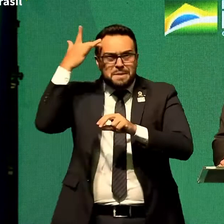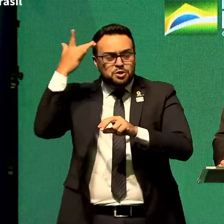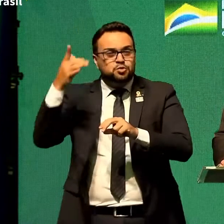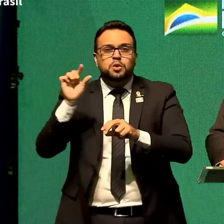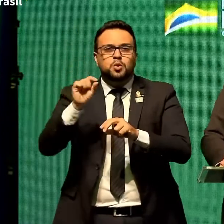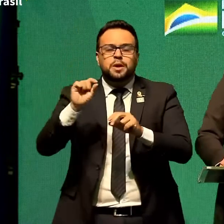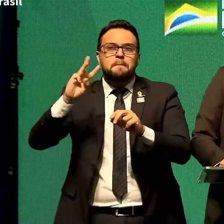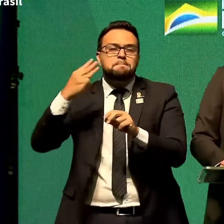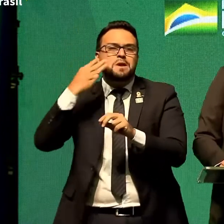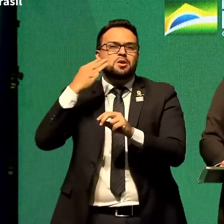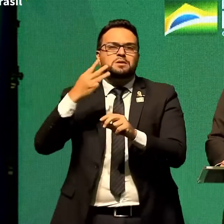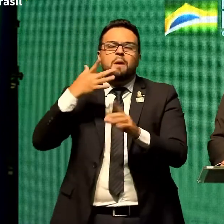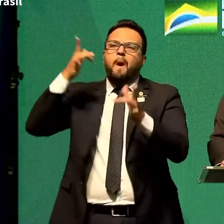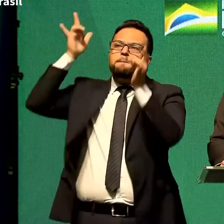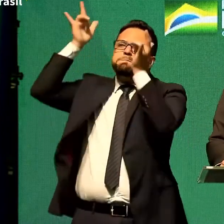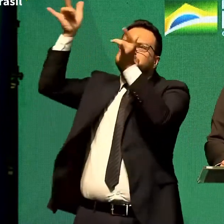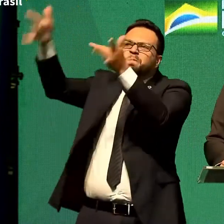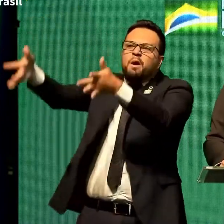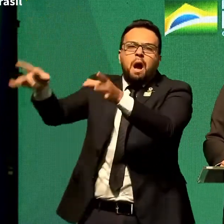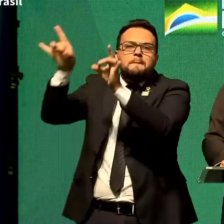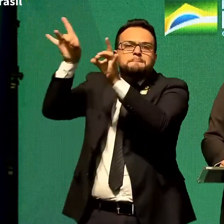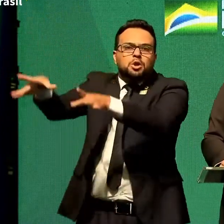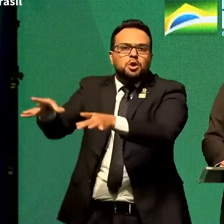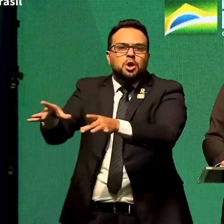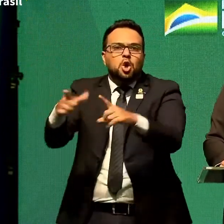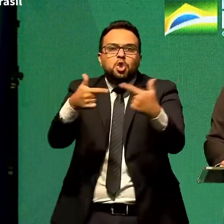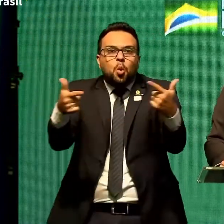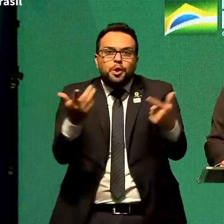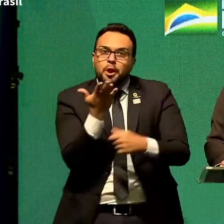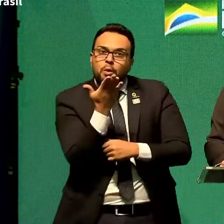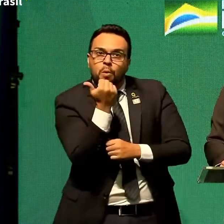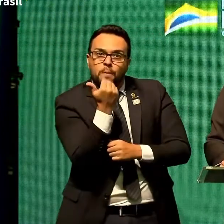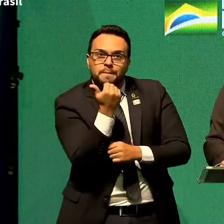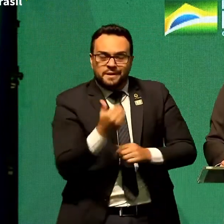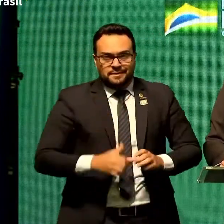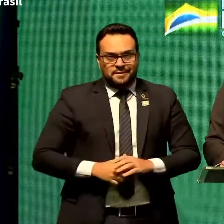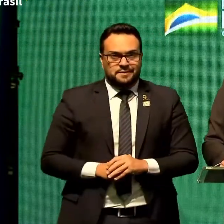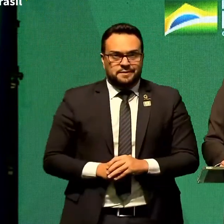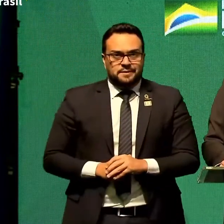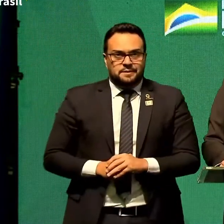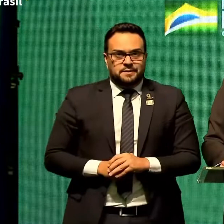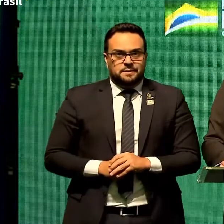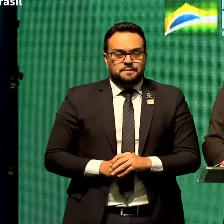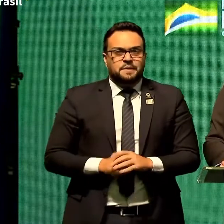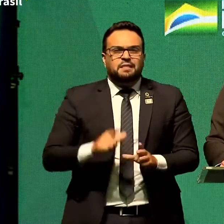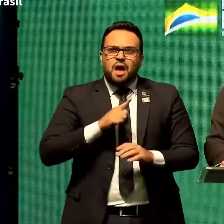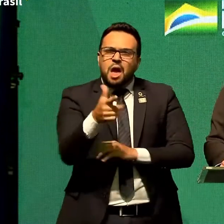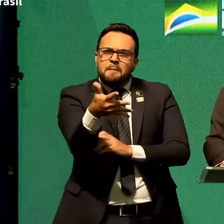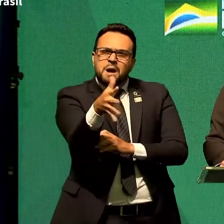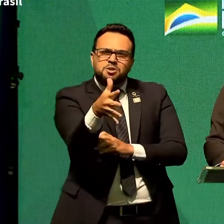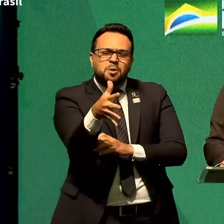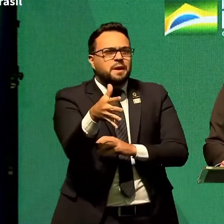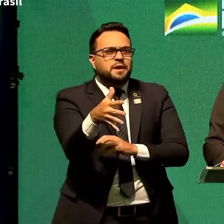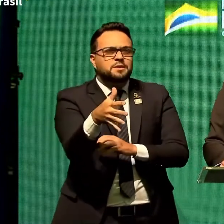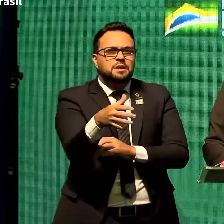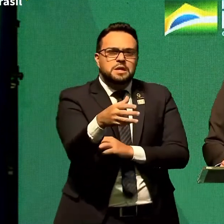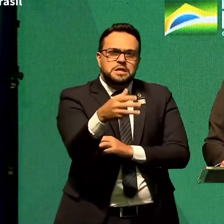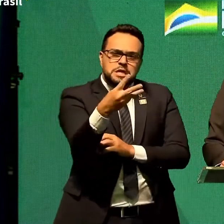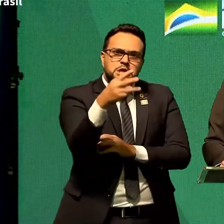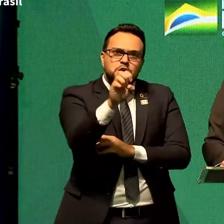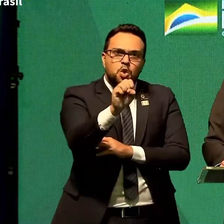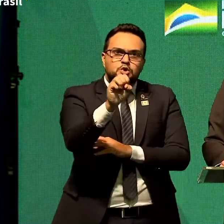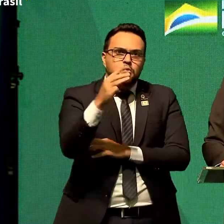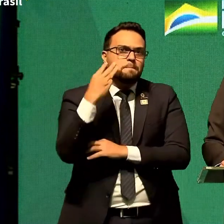completamente esquecidas, abandonadas, sem nada para comer. Nós temos por volta, tínhamos, 38